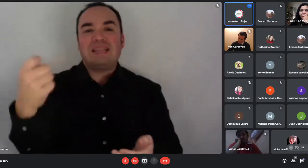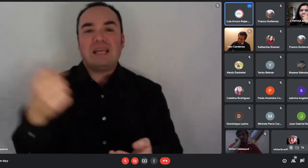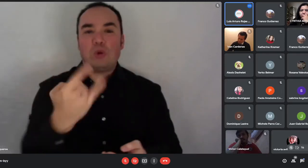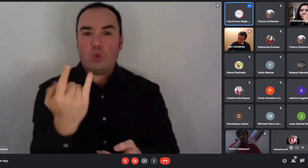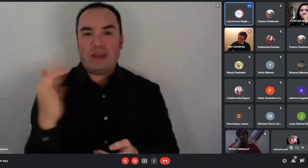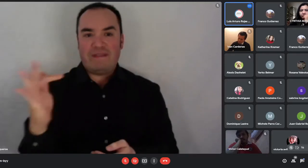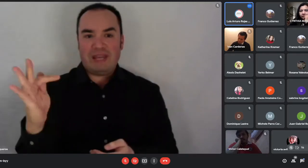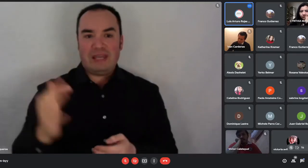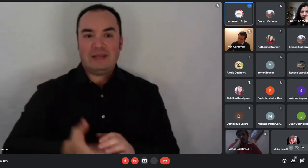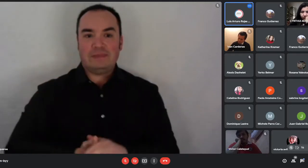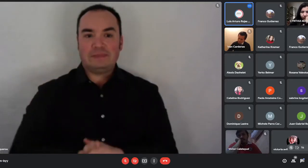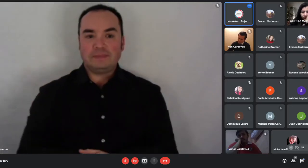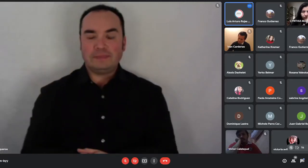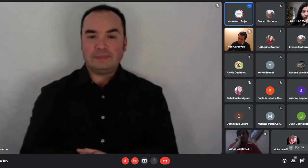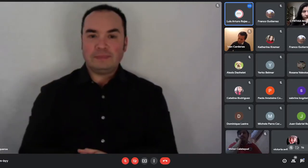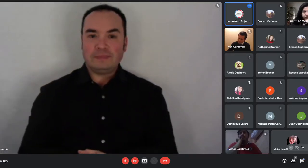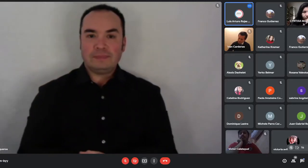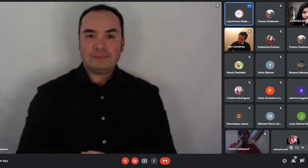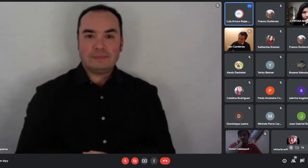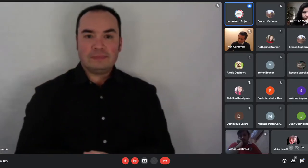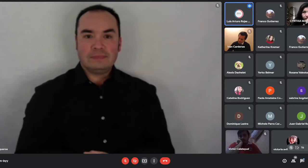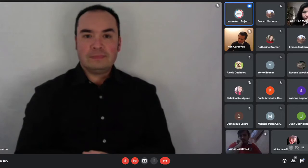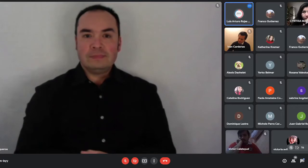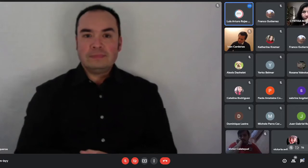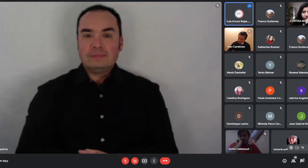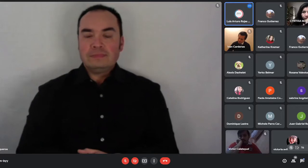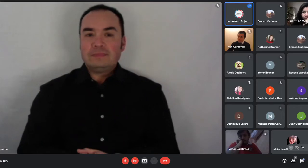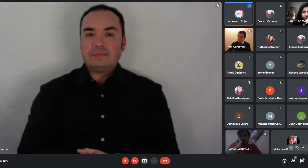Bien. El tramo 2, ahí hablamos del tramo 1.